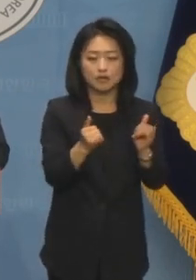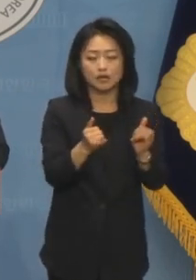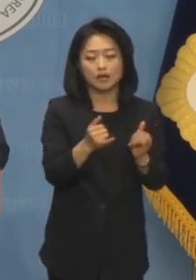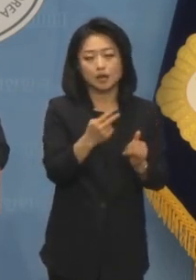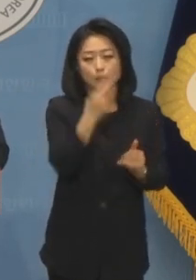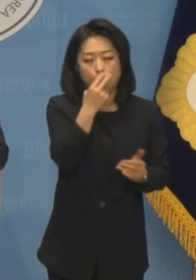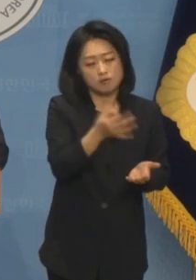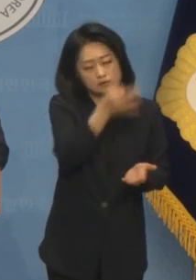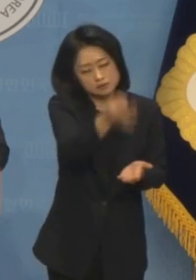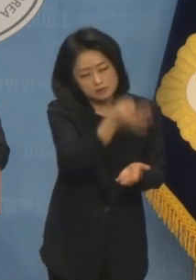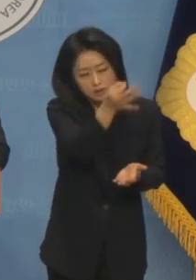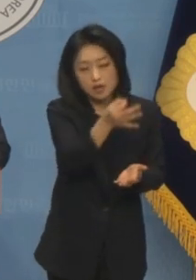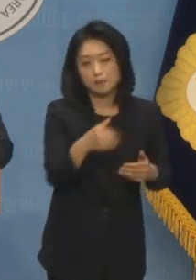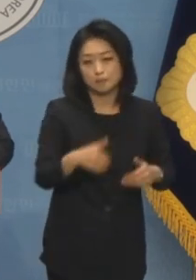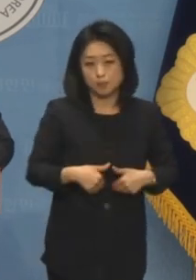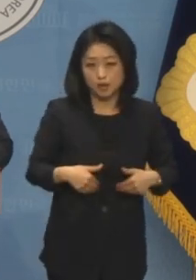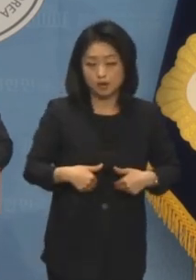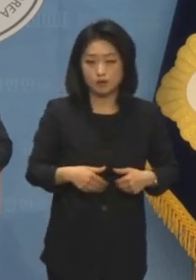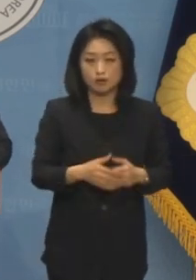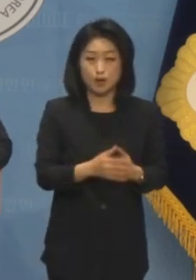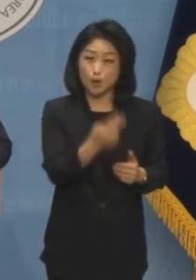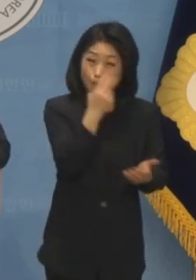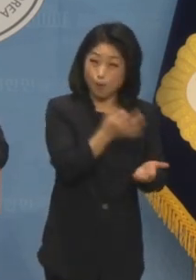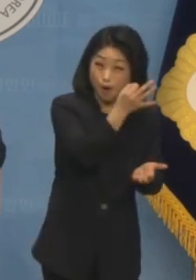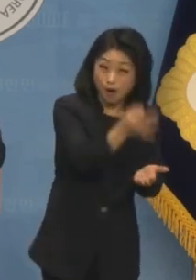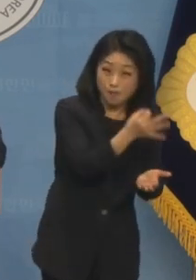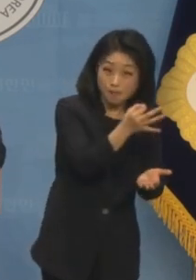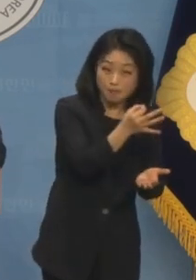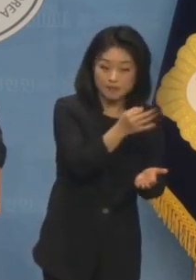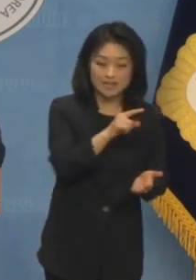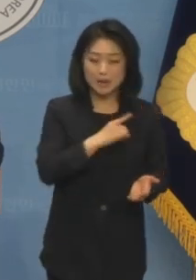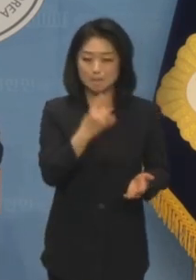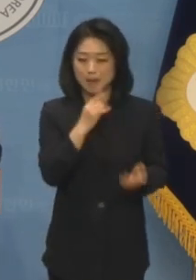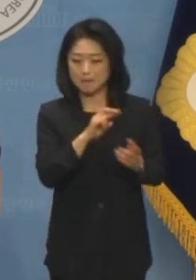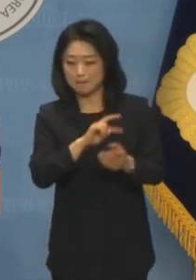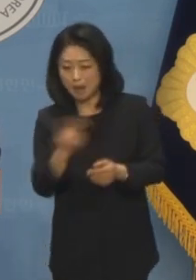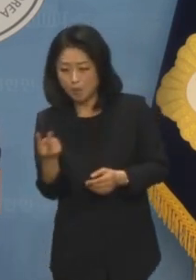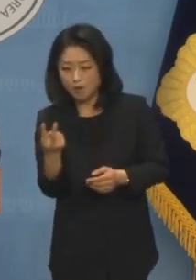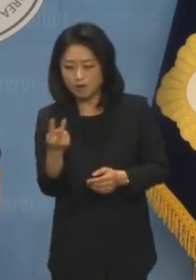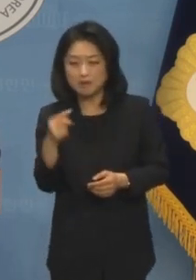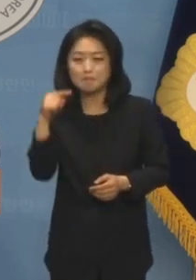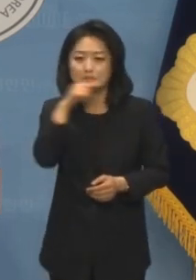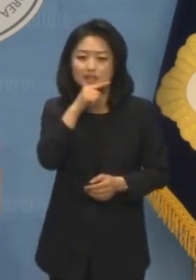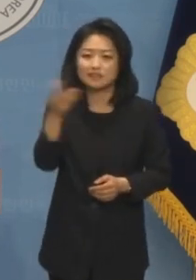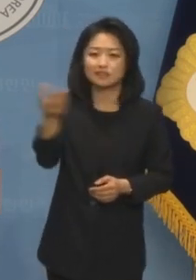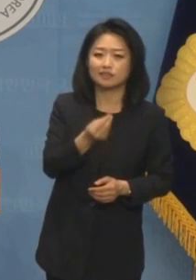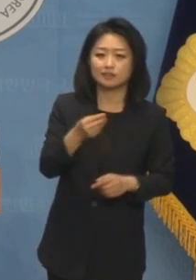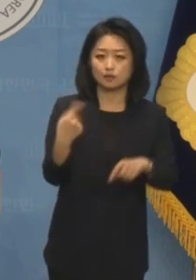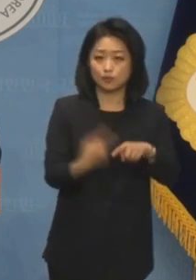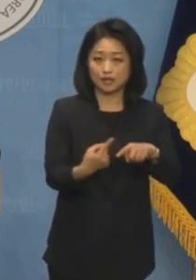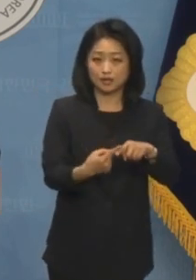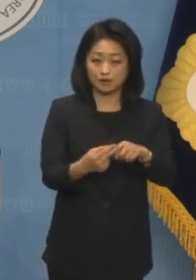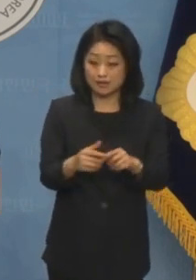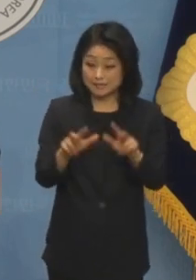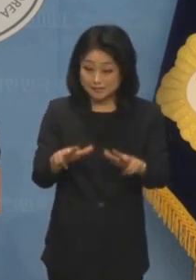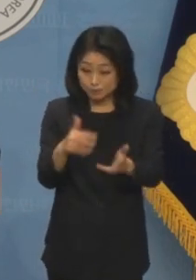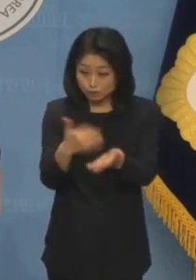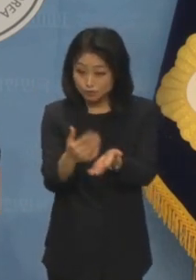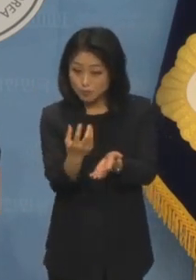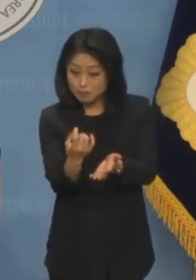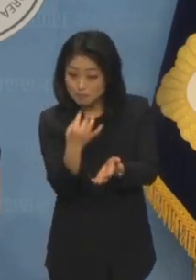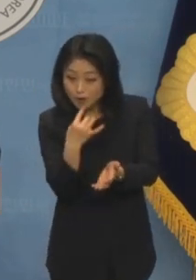보험료에서 빚으로 이름만 바꾸는 사기인 셈입니다. 결국 이대로 모수조정만 단행한다면 연금의